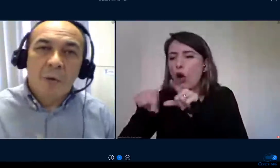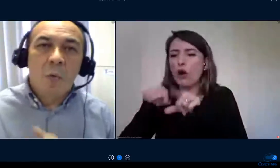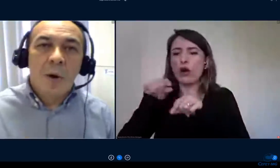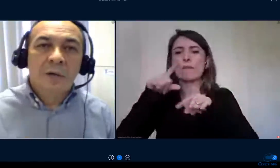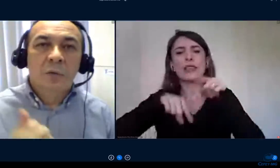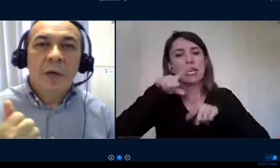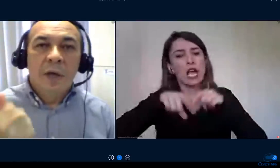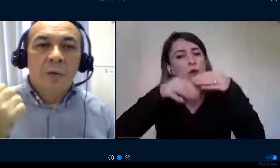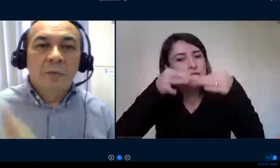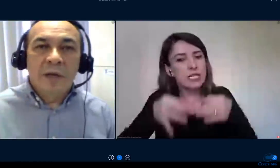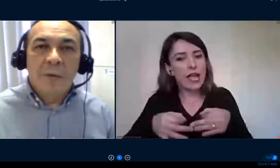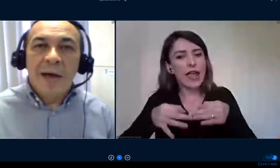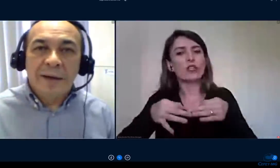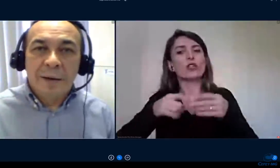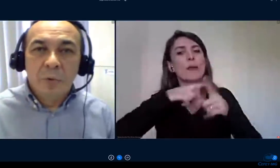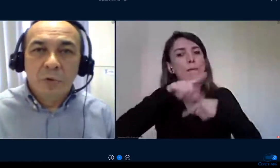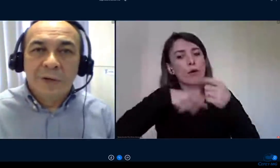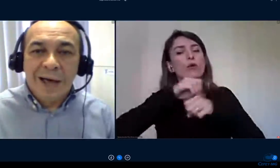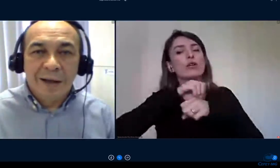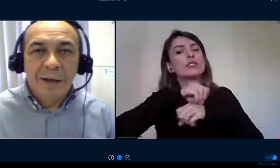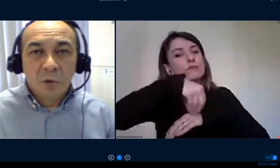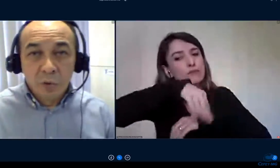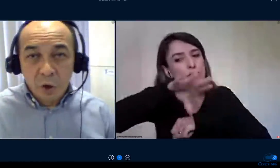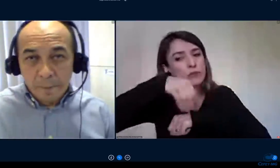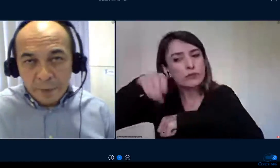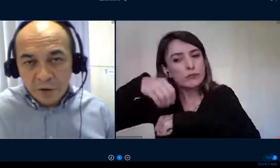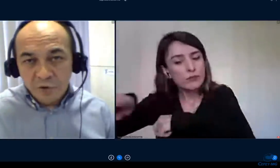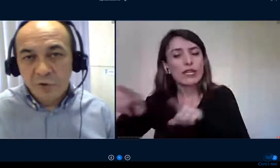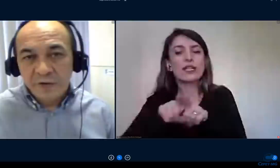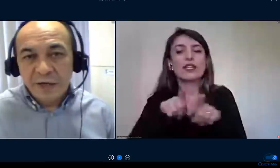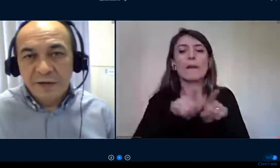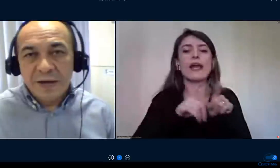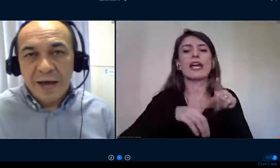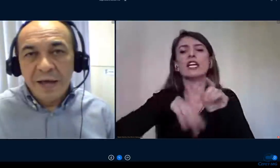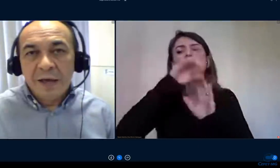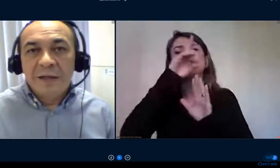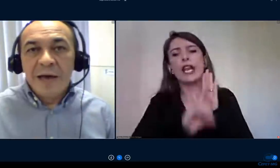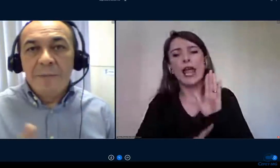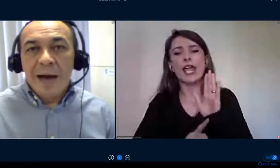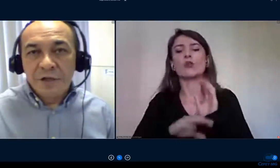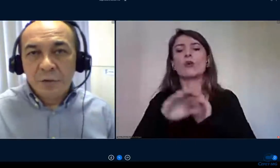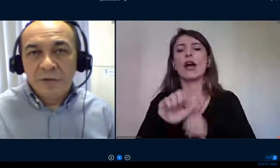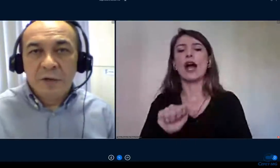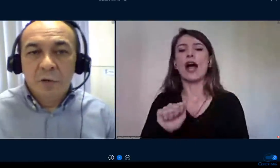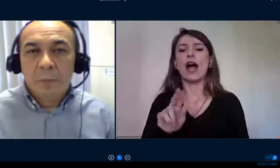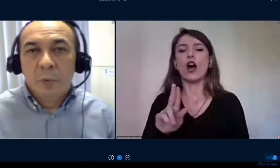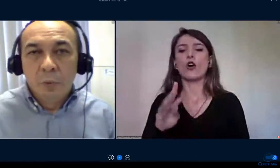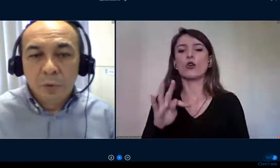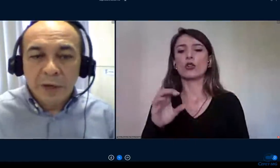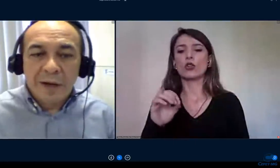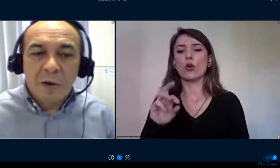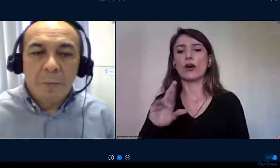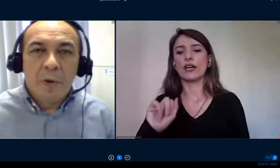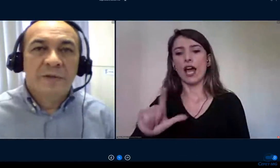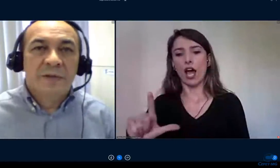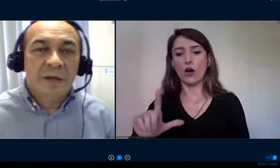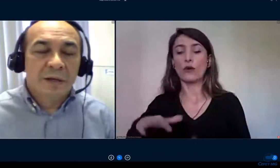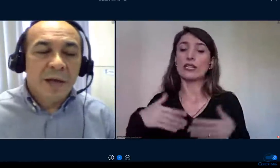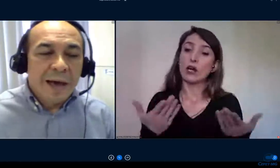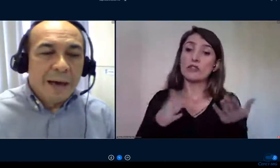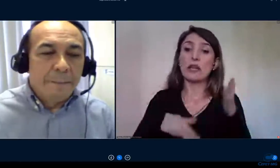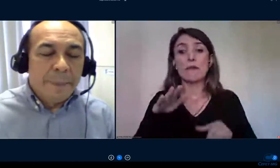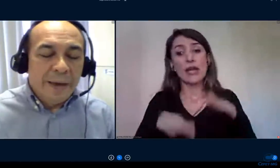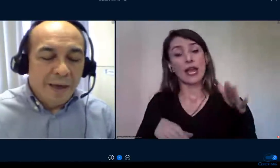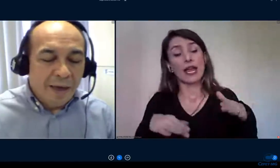autoral, quando eu não tenho a regra muito clara do que eu posso socializar e da imagem do servidor público que ela não pode